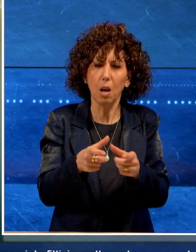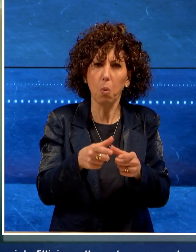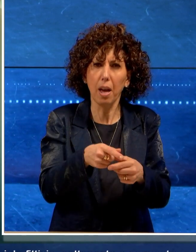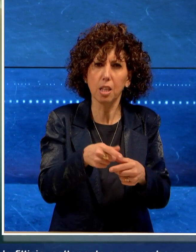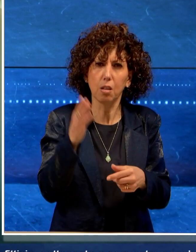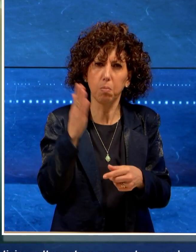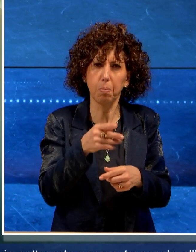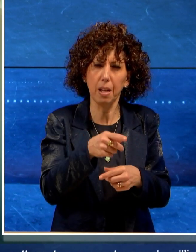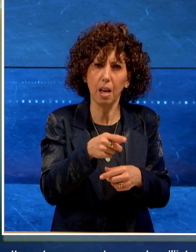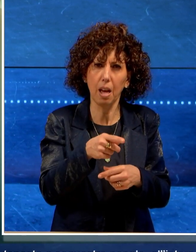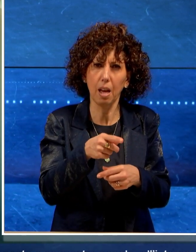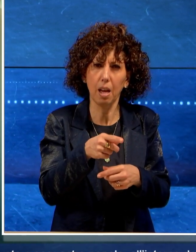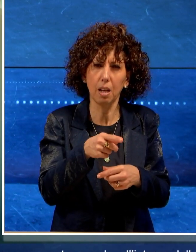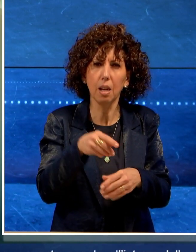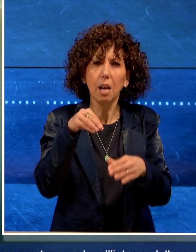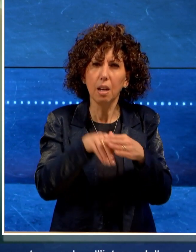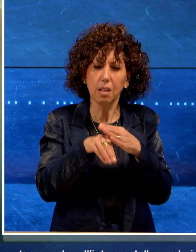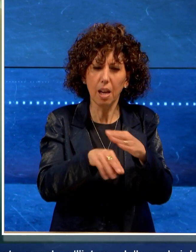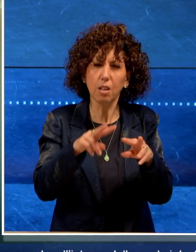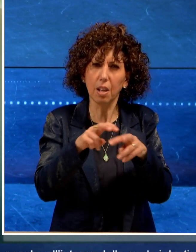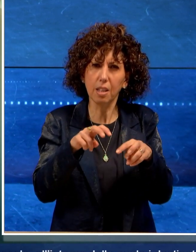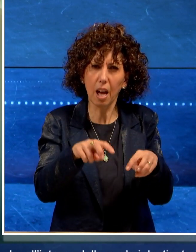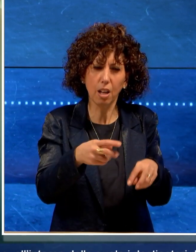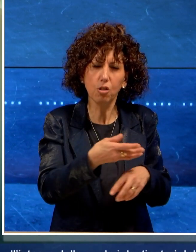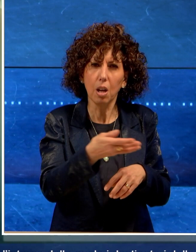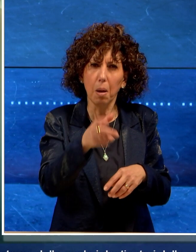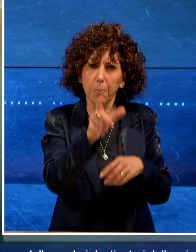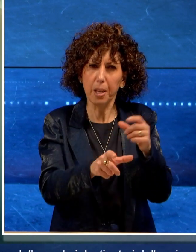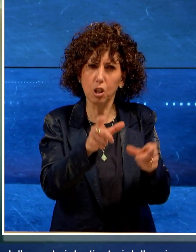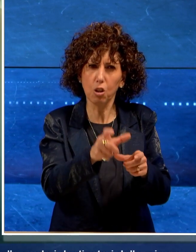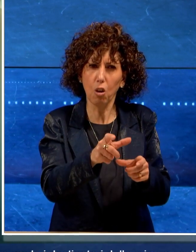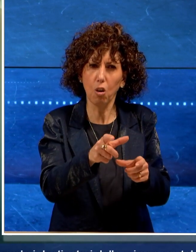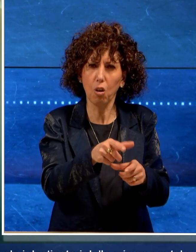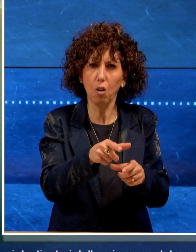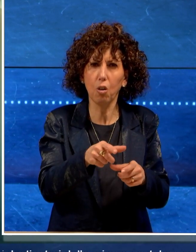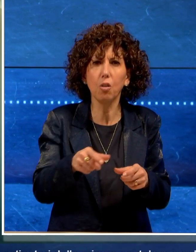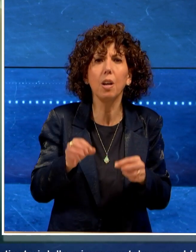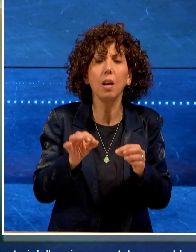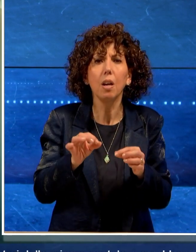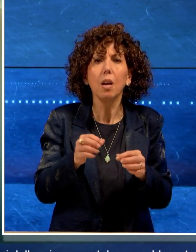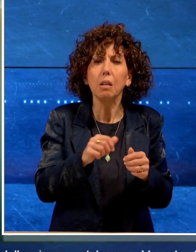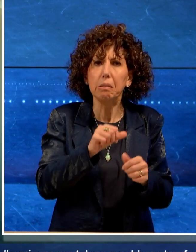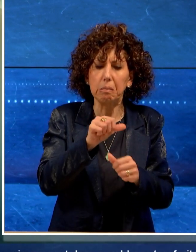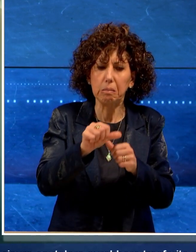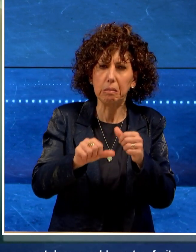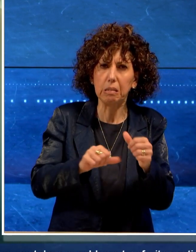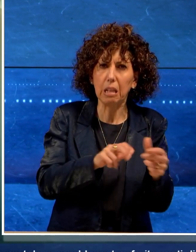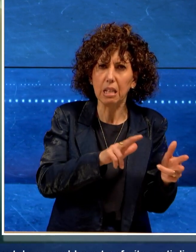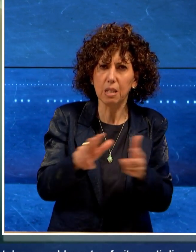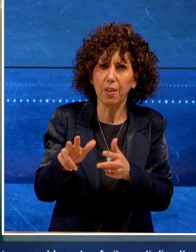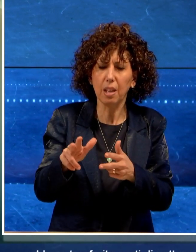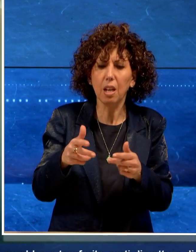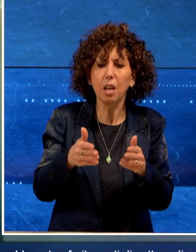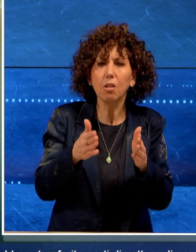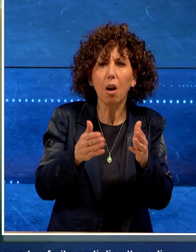penale all'interno della quale i destinatari della misura cautelare avrebbero trasferito parti